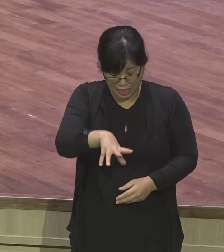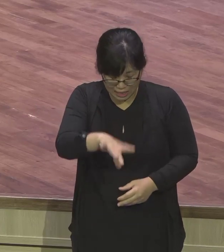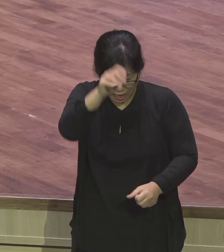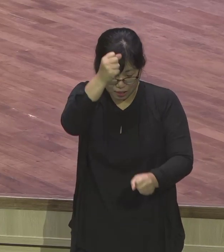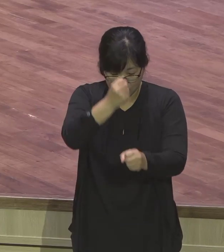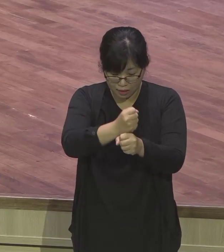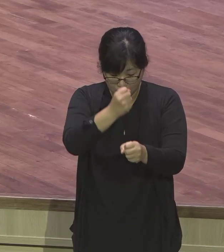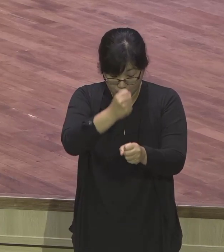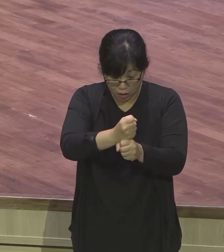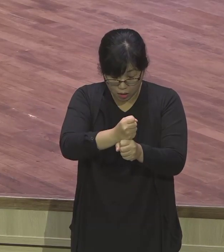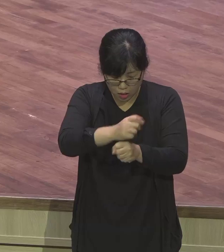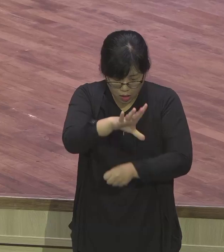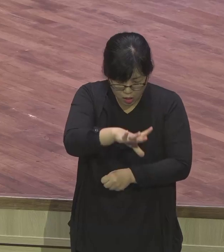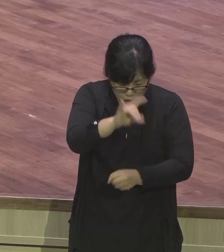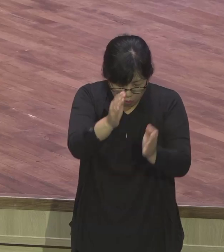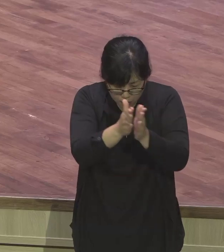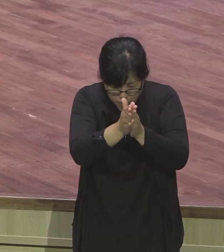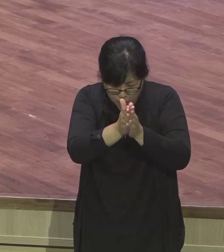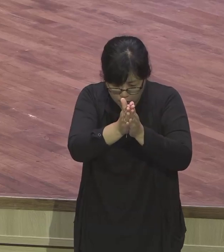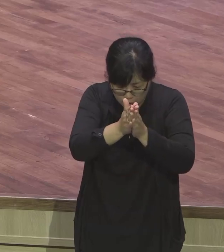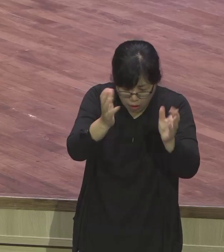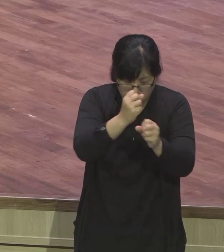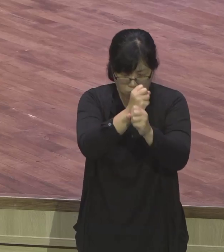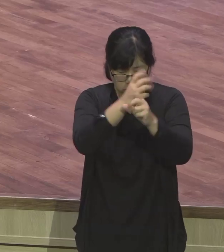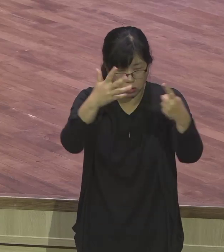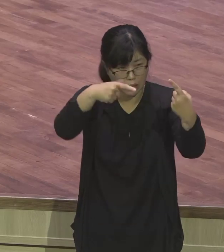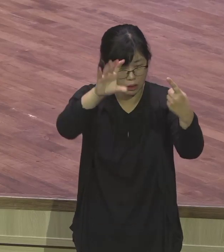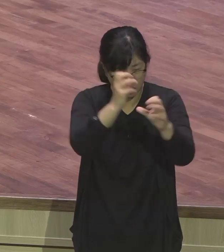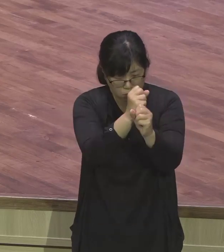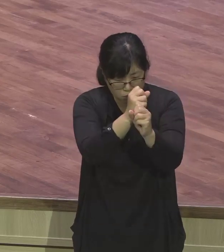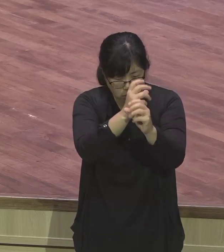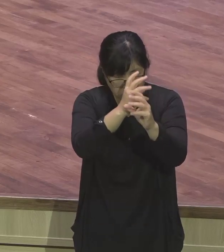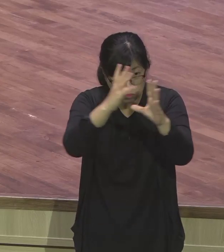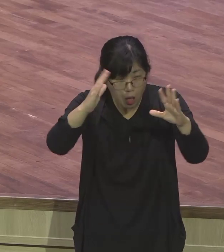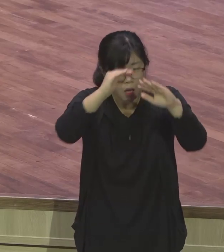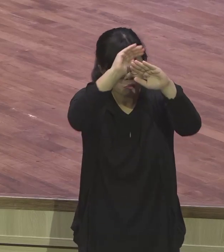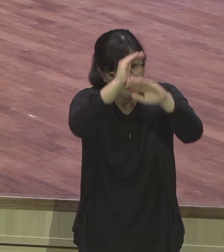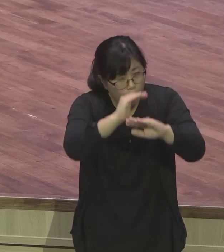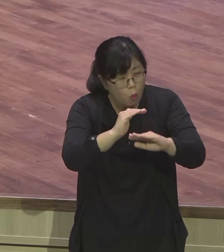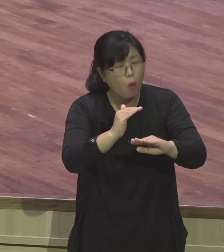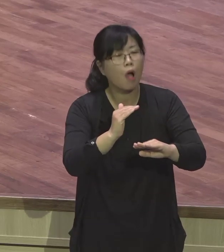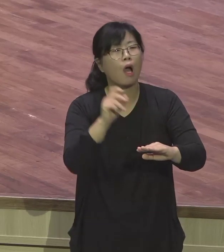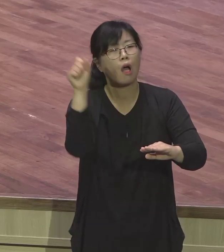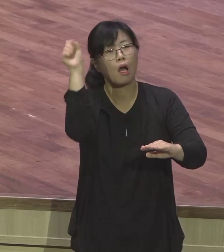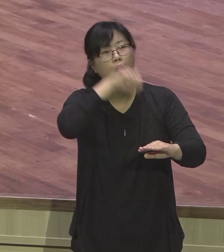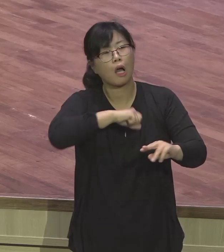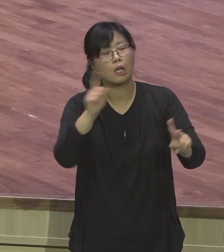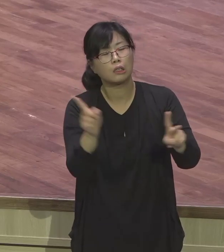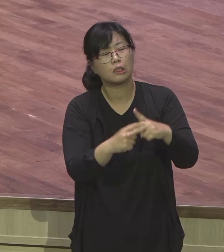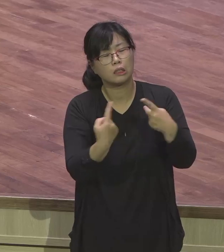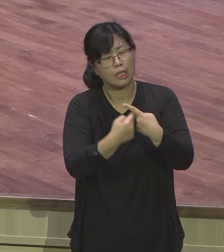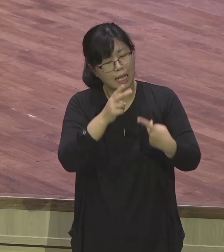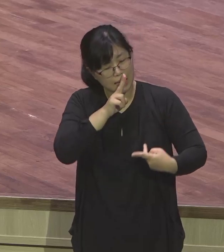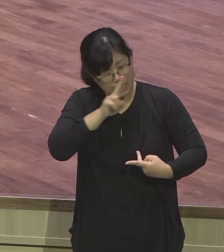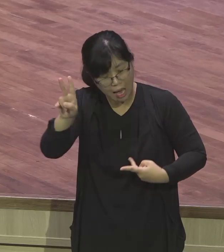시작이 되었으면, 어떻게 지금와 같은 이런 처참한 지정이 되었느냐,